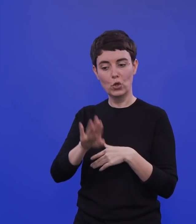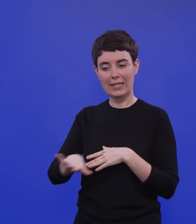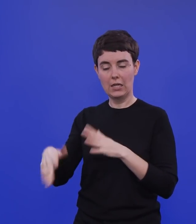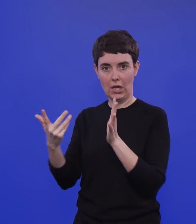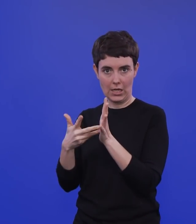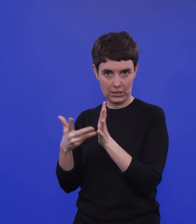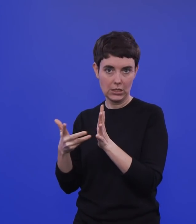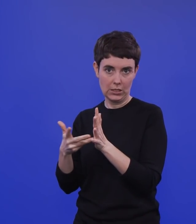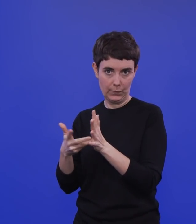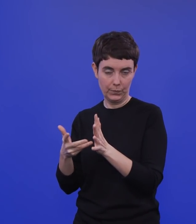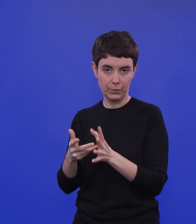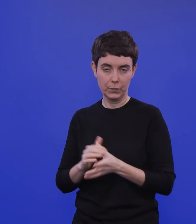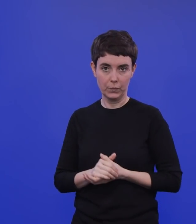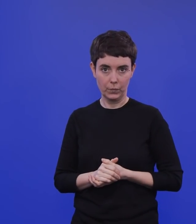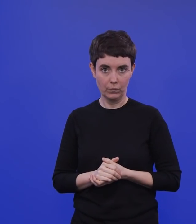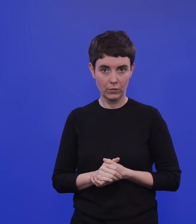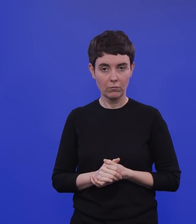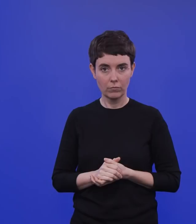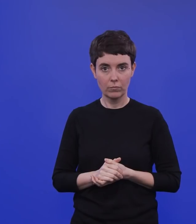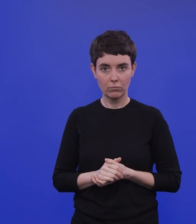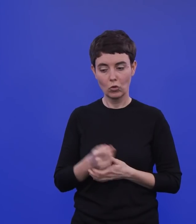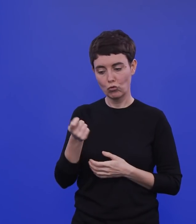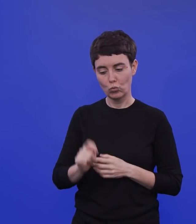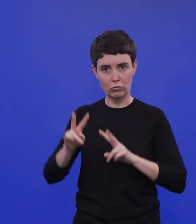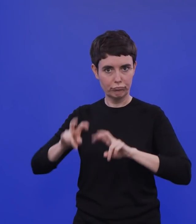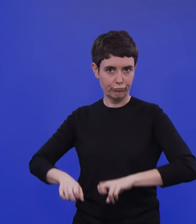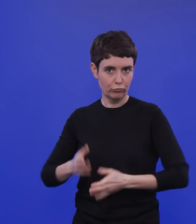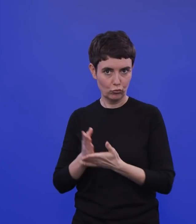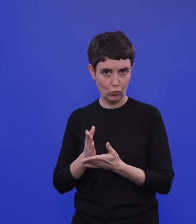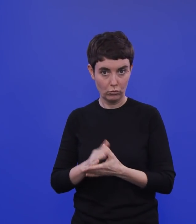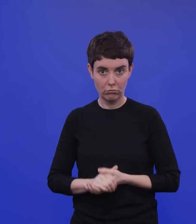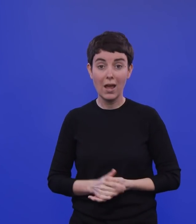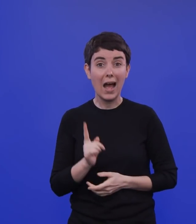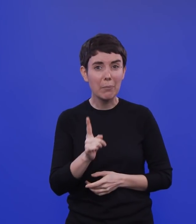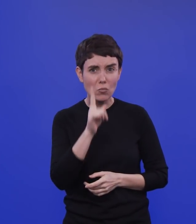pädiatrischen Kohorten studiert. Zunächst aber mal ab zwölf Jahren, oder?